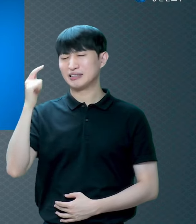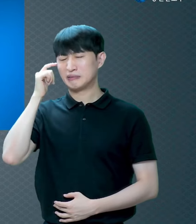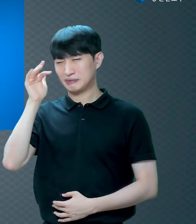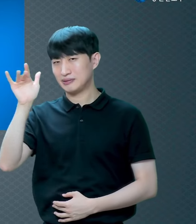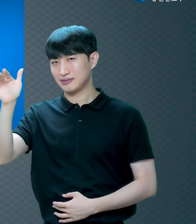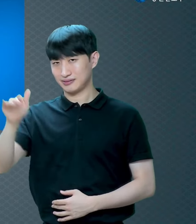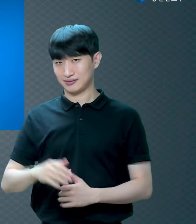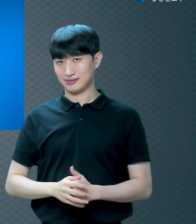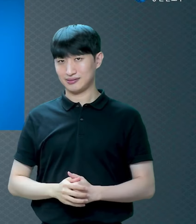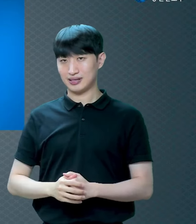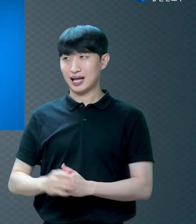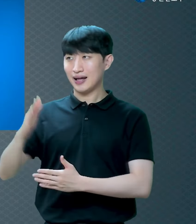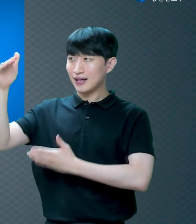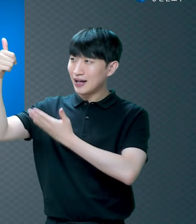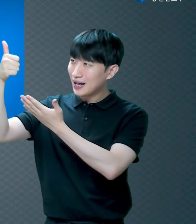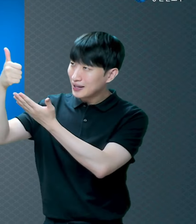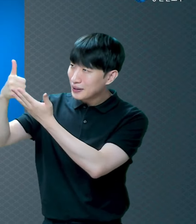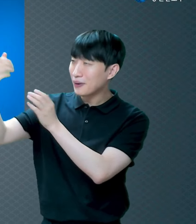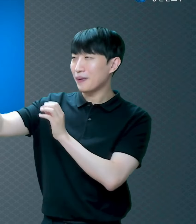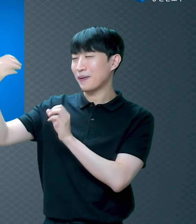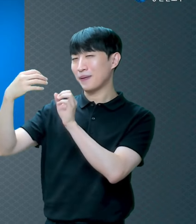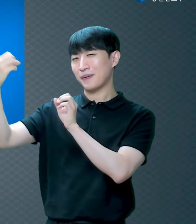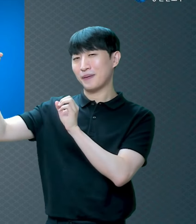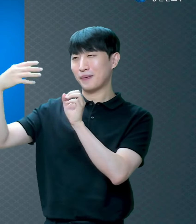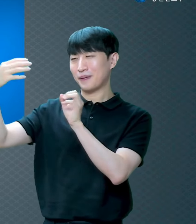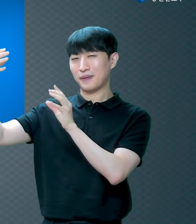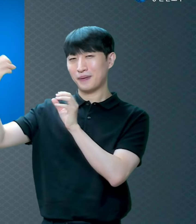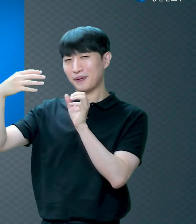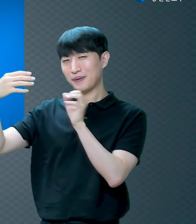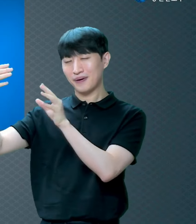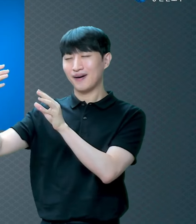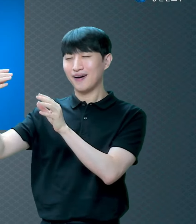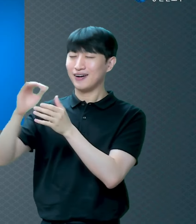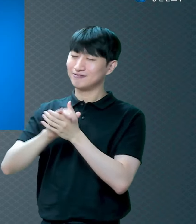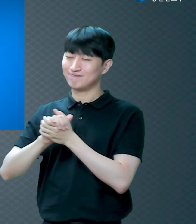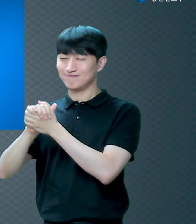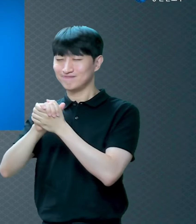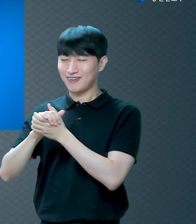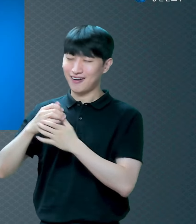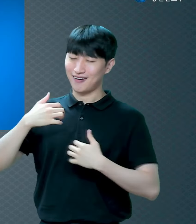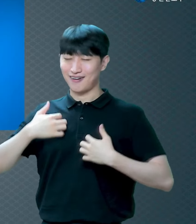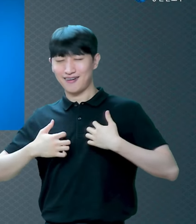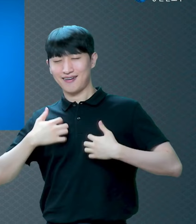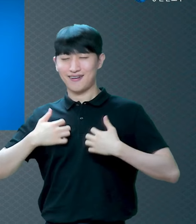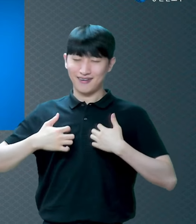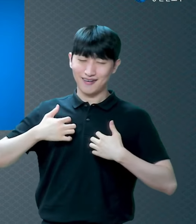정말 행복하게 살았던 그 에덴 동산이 얼마나 그리웠겠어요